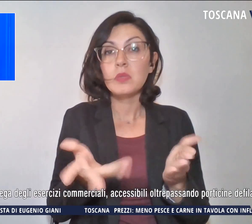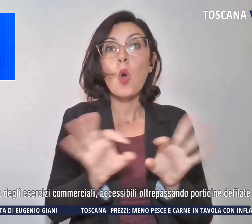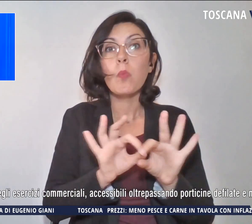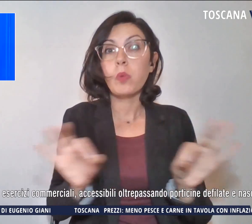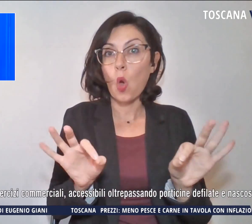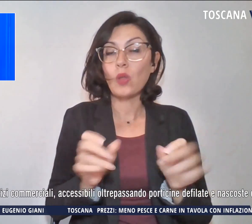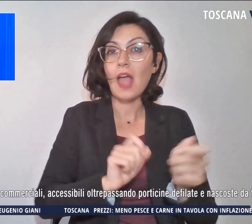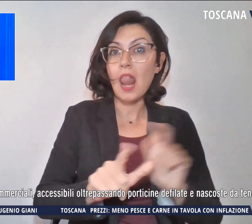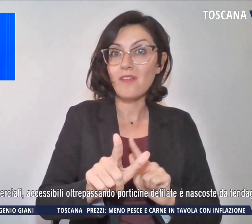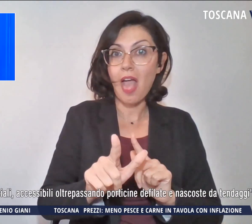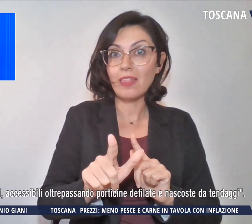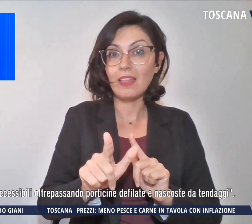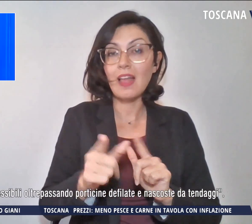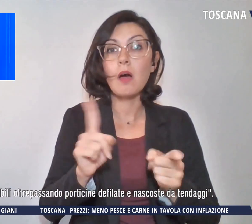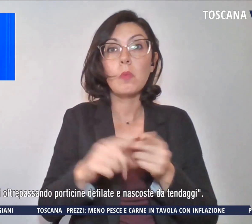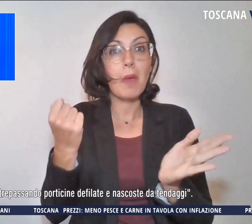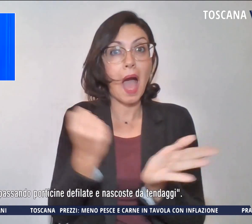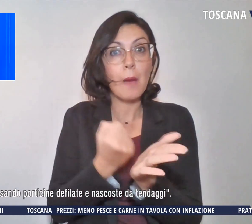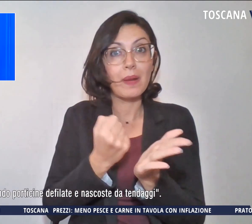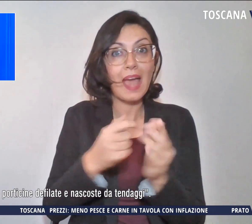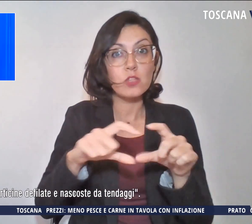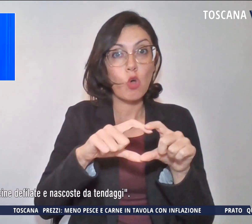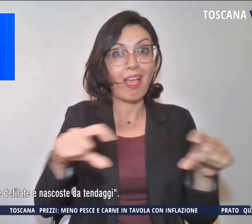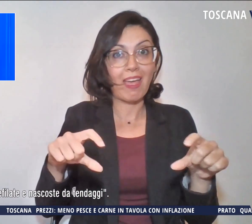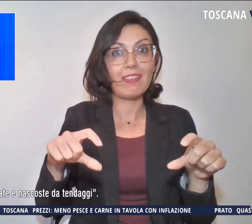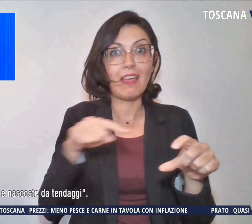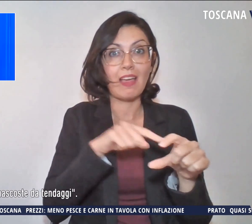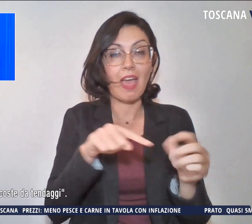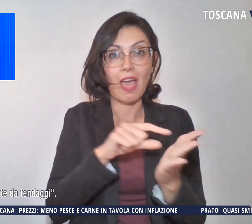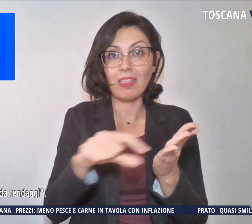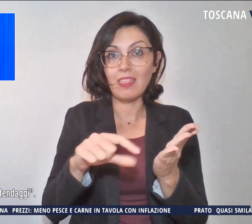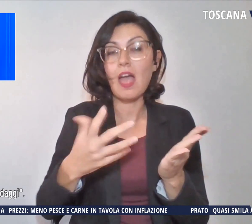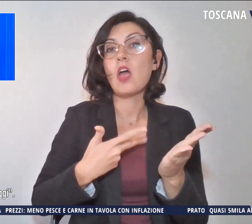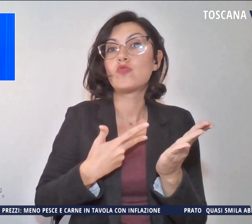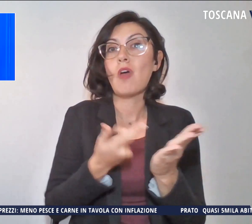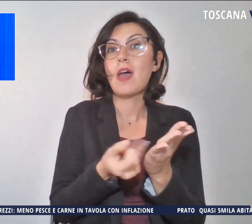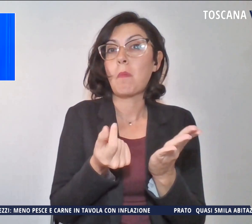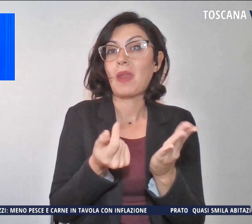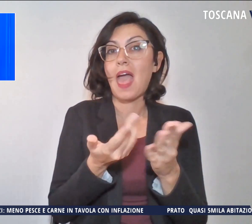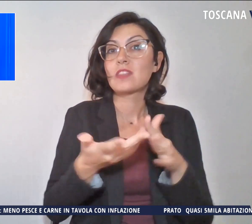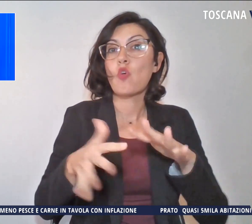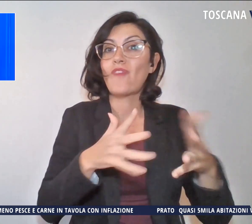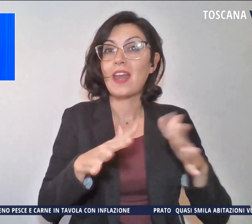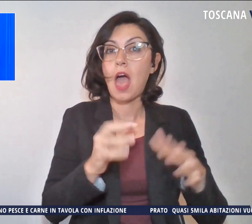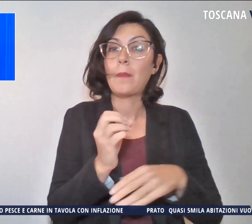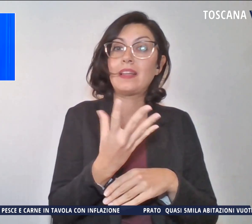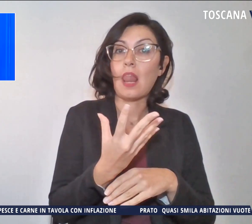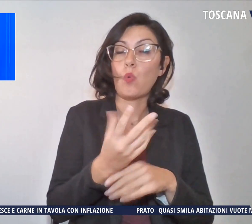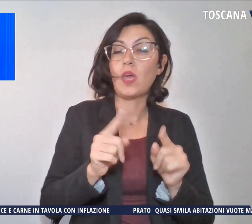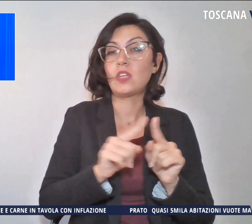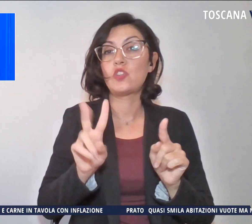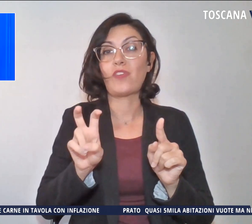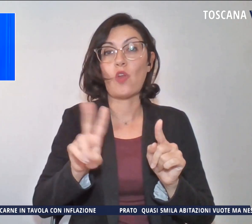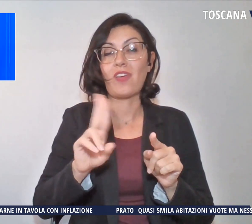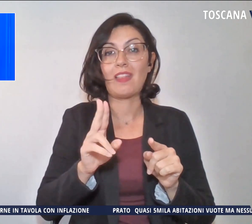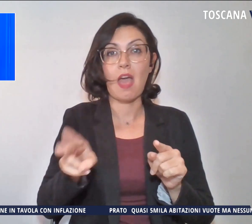'applicazione di etichette recanti un prezzo variabile tra i 15 e i 25 euro.